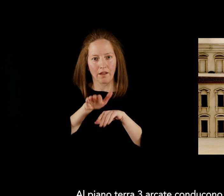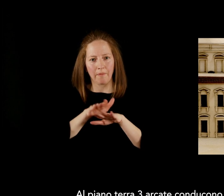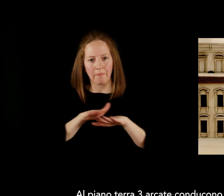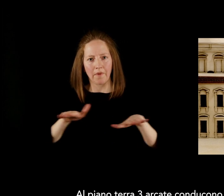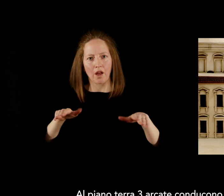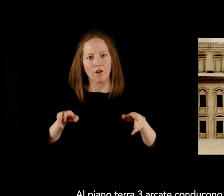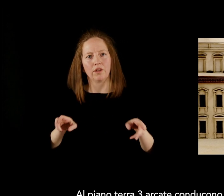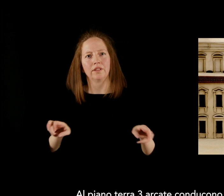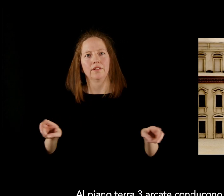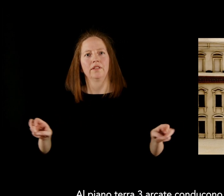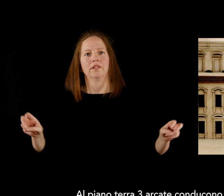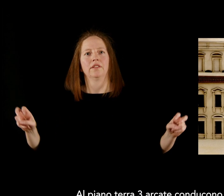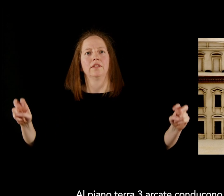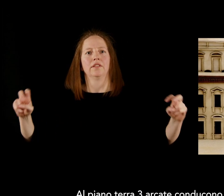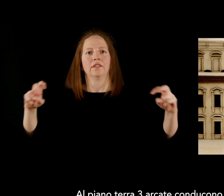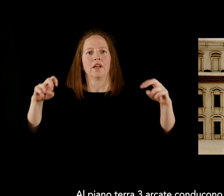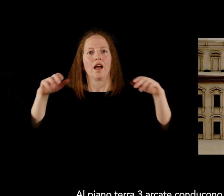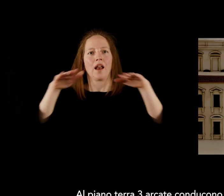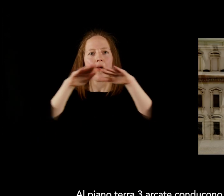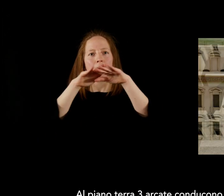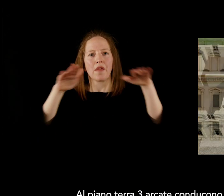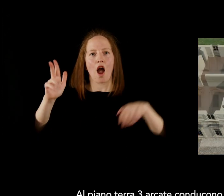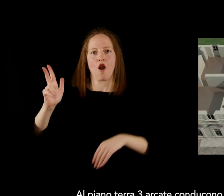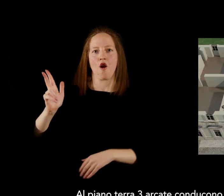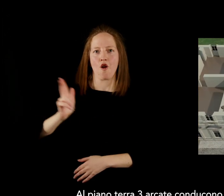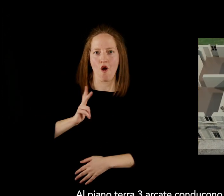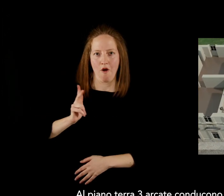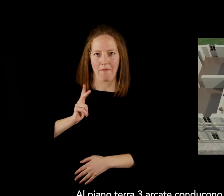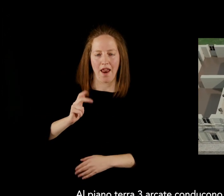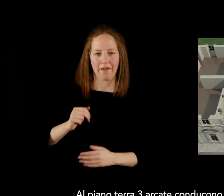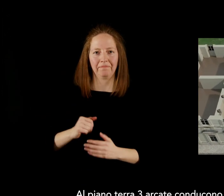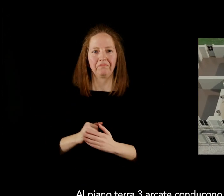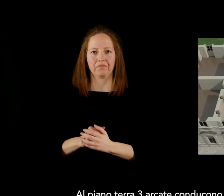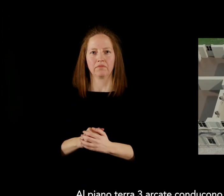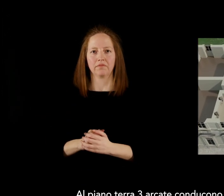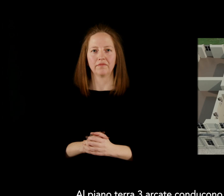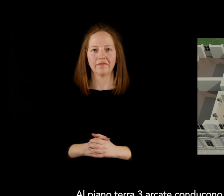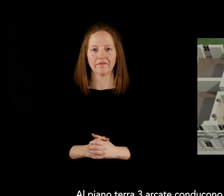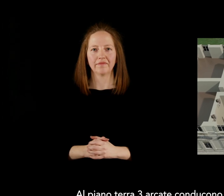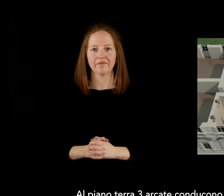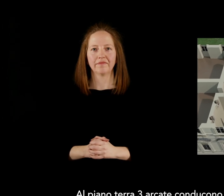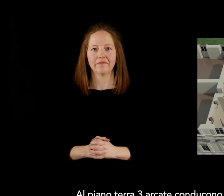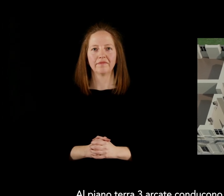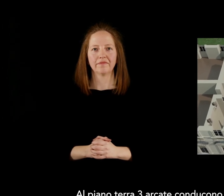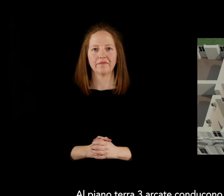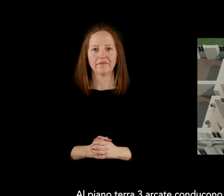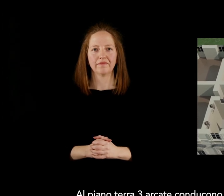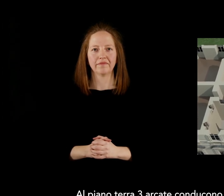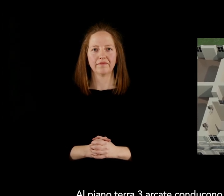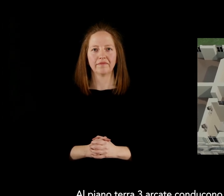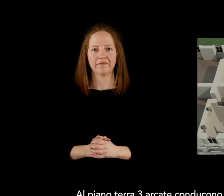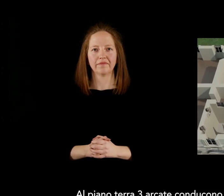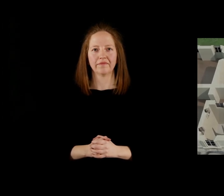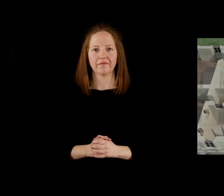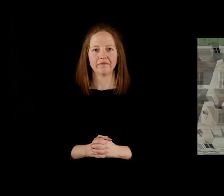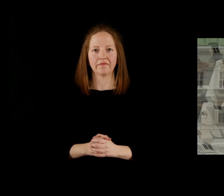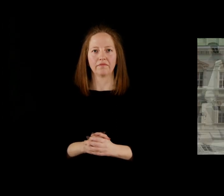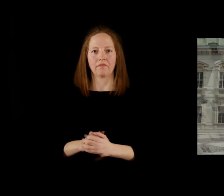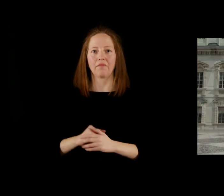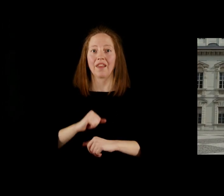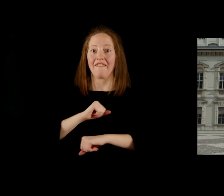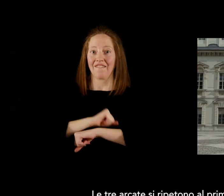Al piano terra, tre arcate conducono alla zona porticata da cui parte il grande doppio scalone d'accesso al piano nobile.